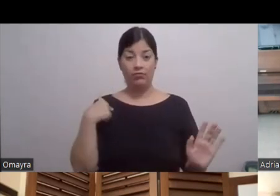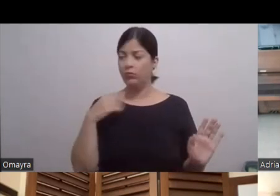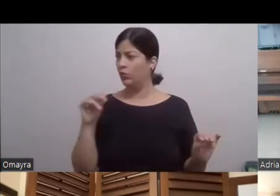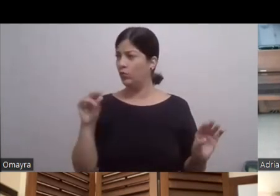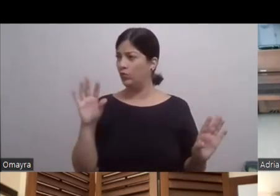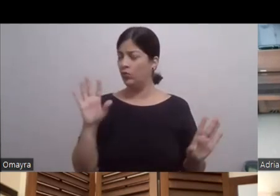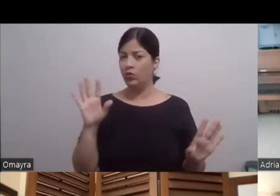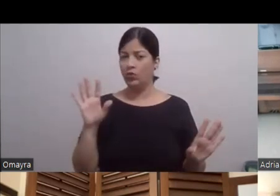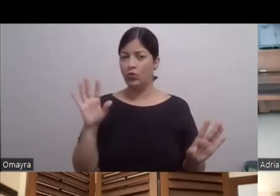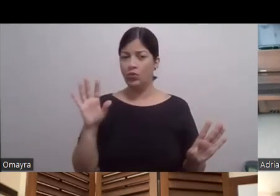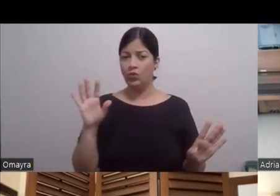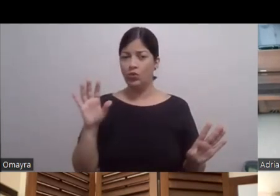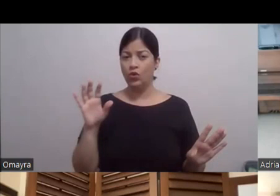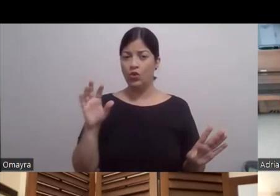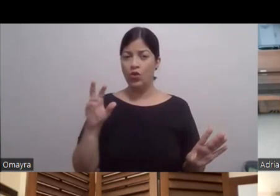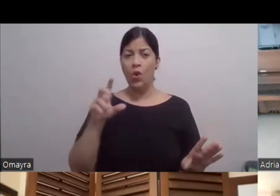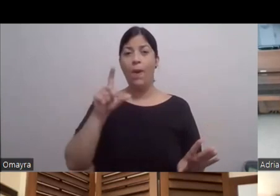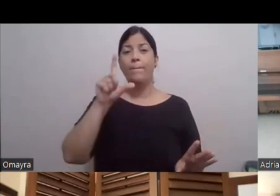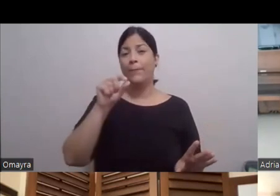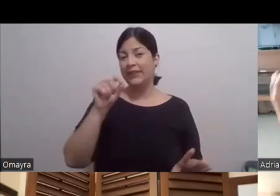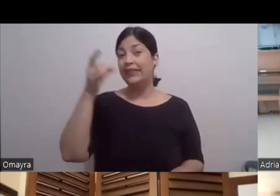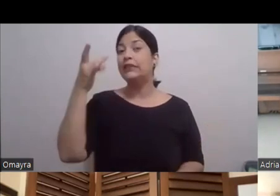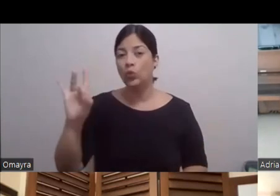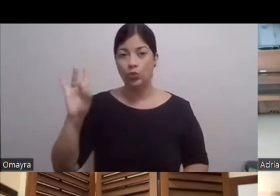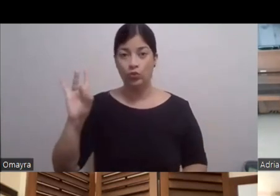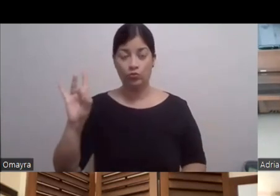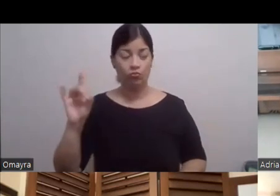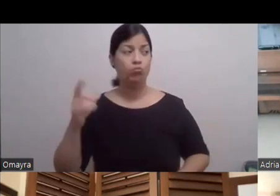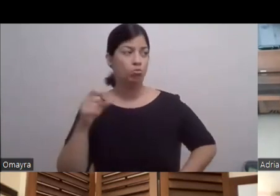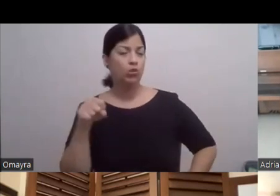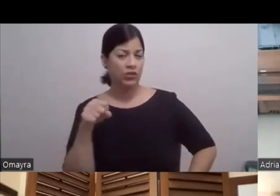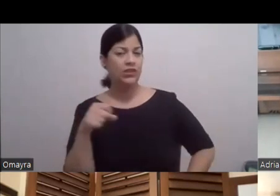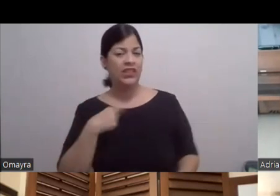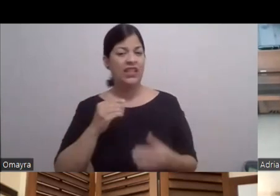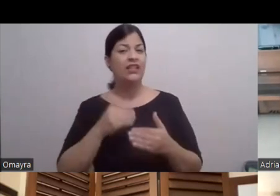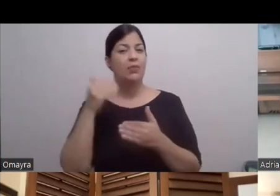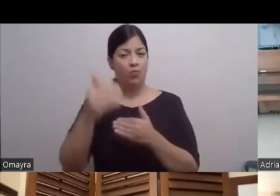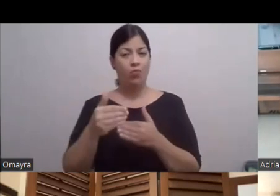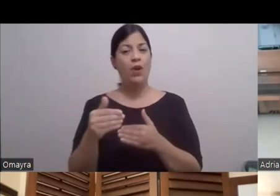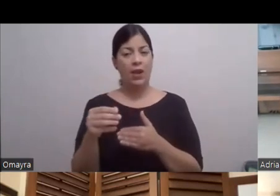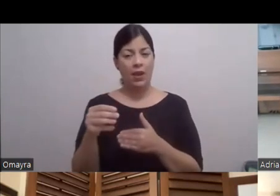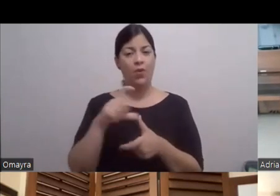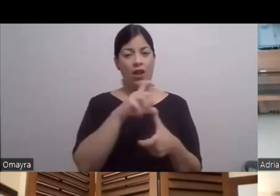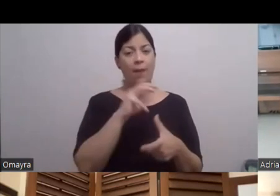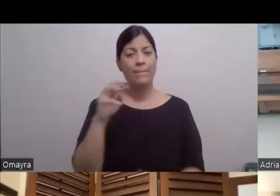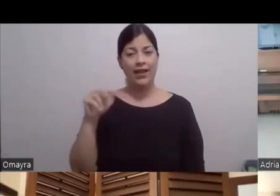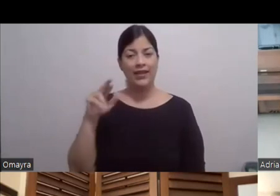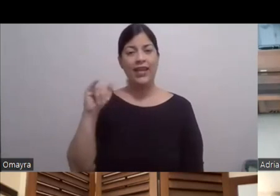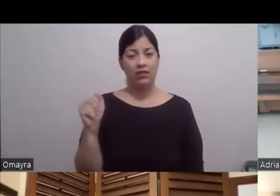2018 Eso te iba a decir Yo creo que fue después de María Exacto Fue después María Después Ya tú habías pasado Y ido a